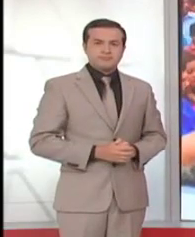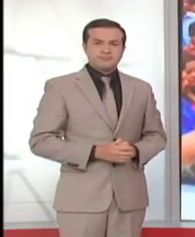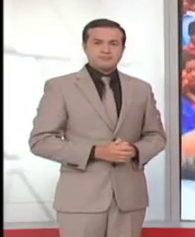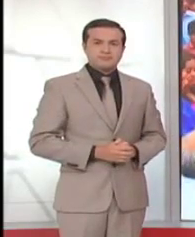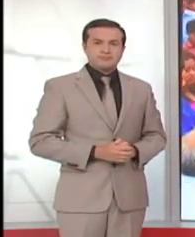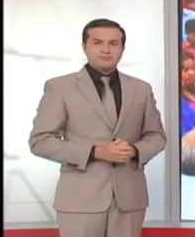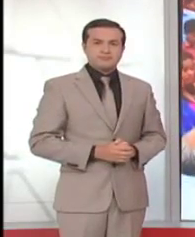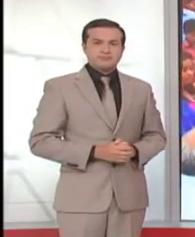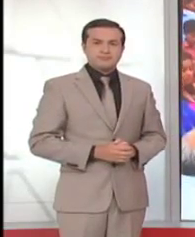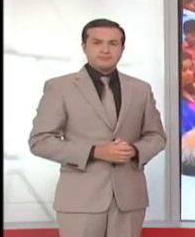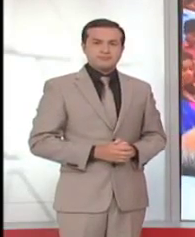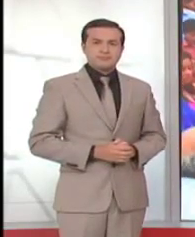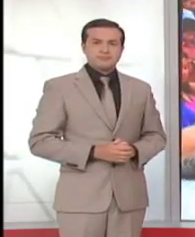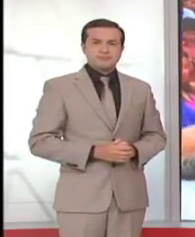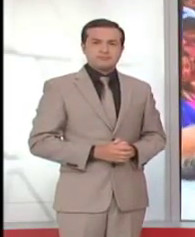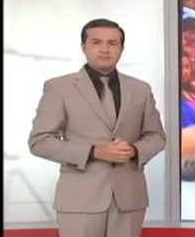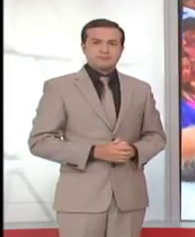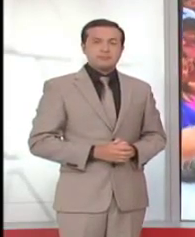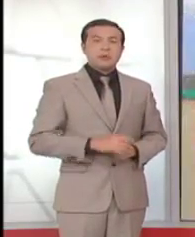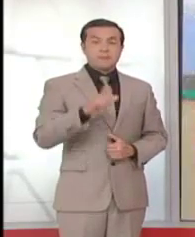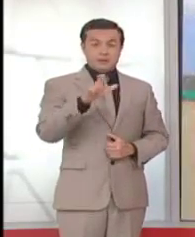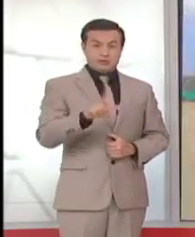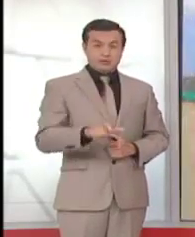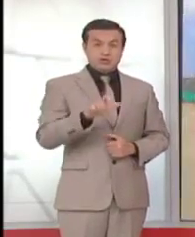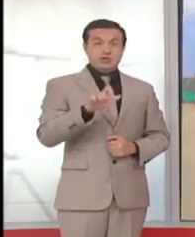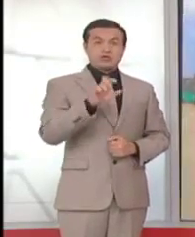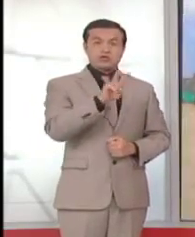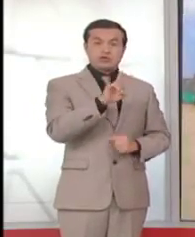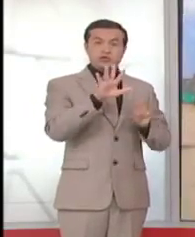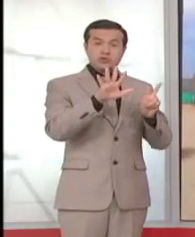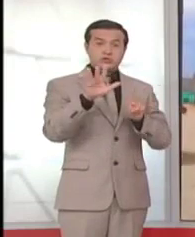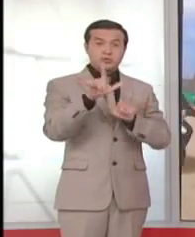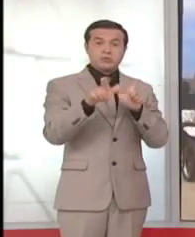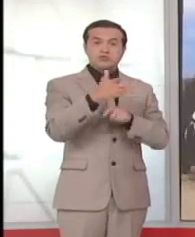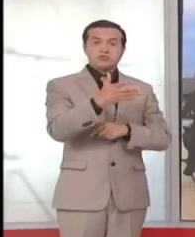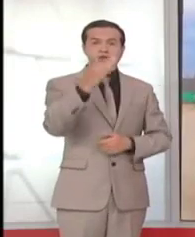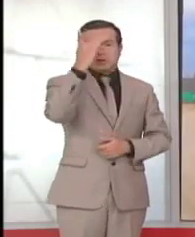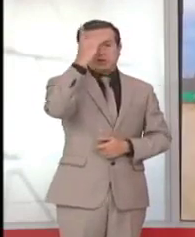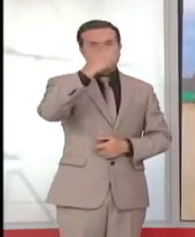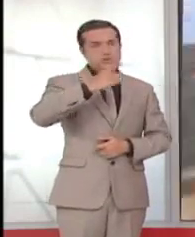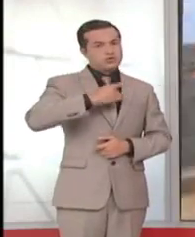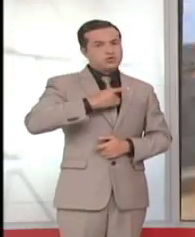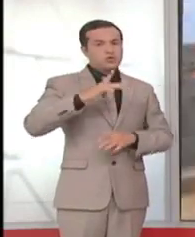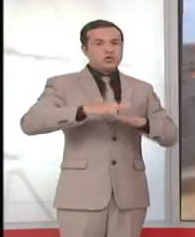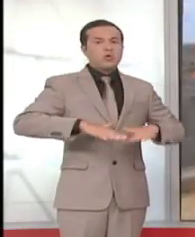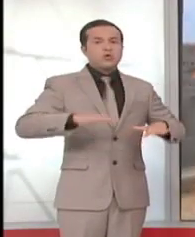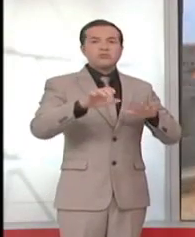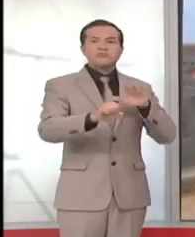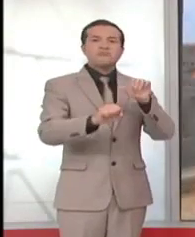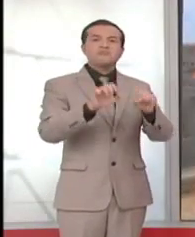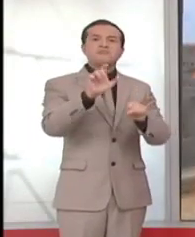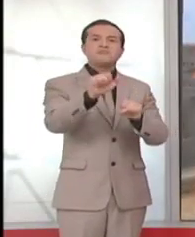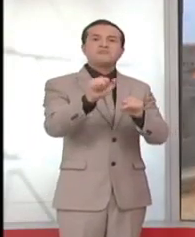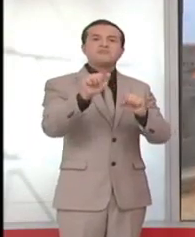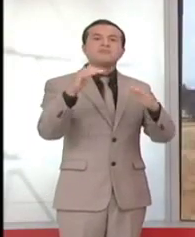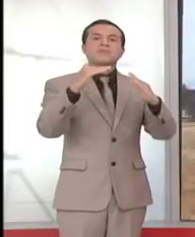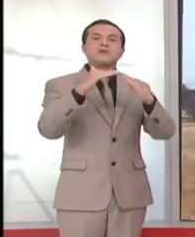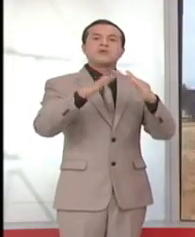José Torres es una de las 277 personas que decidieron invadir el plan de vivienda Casa para Todos en Guaquillas, el